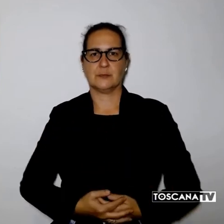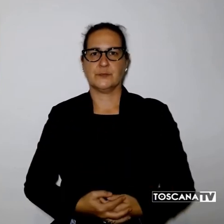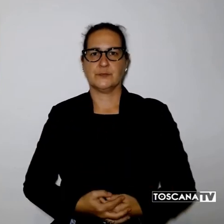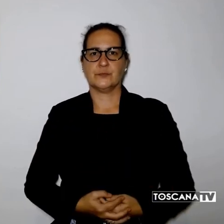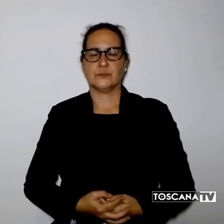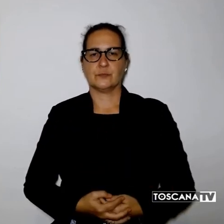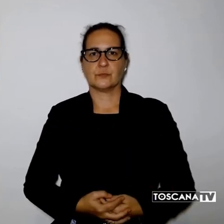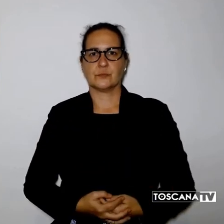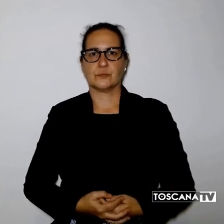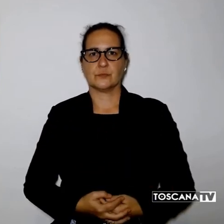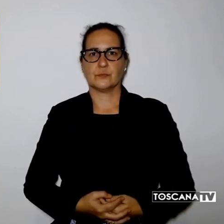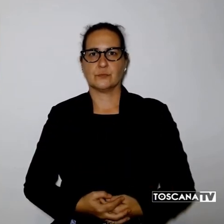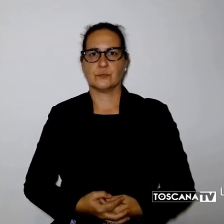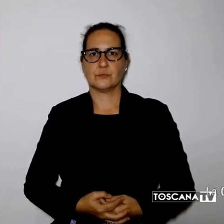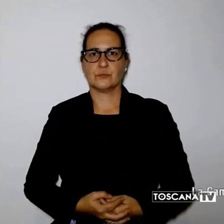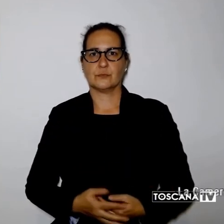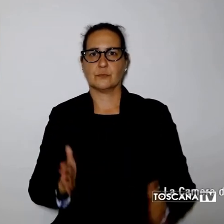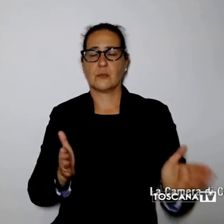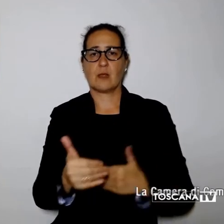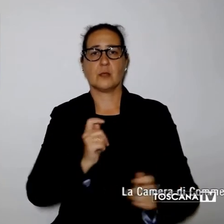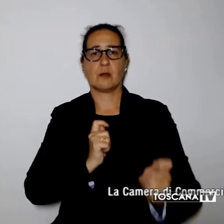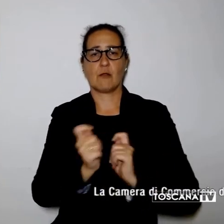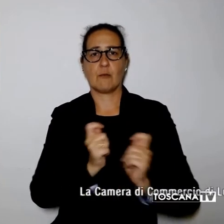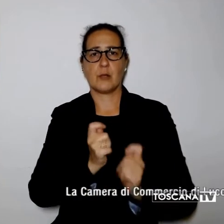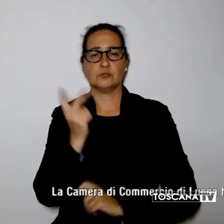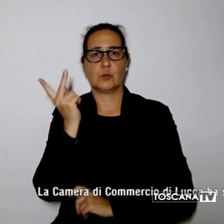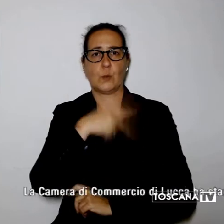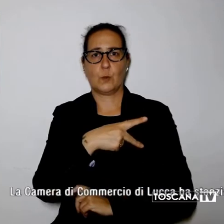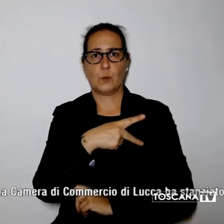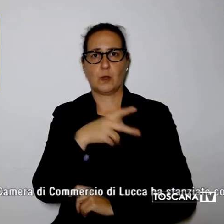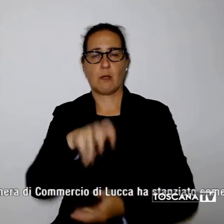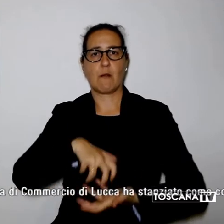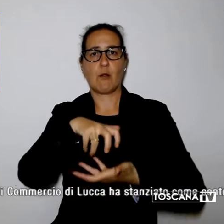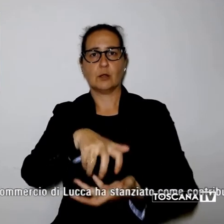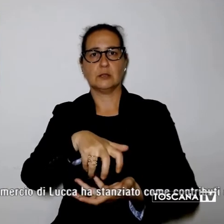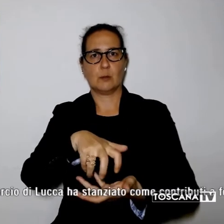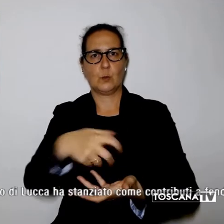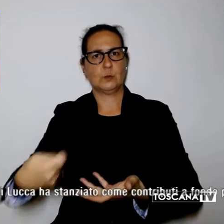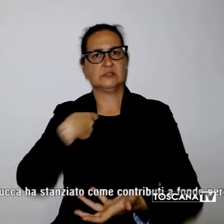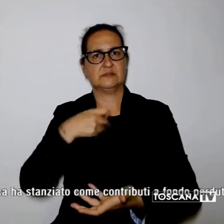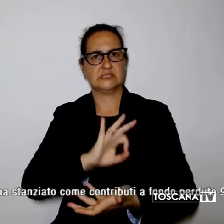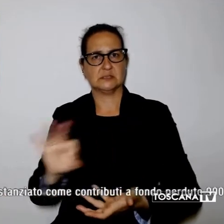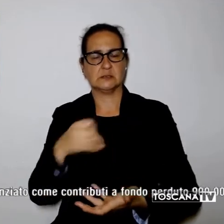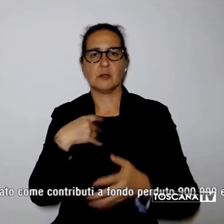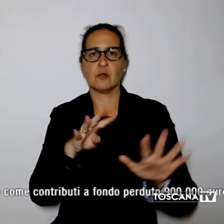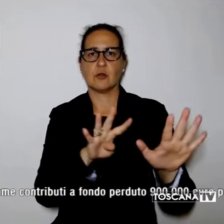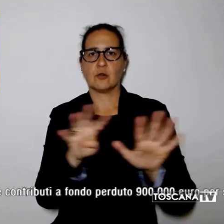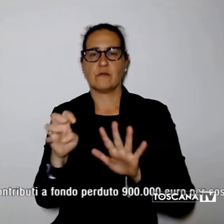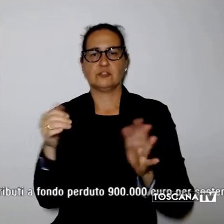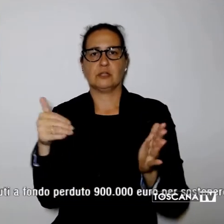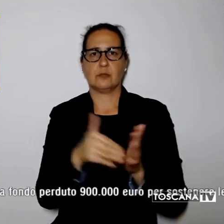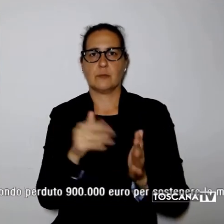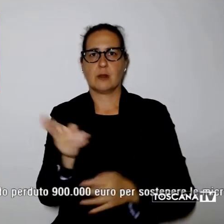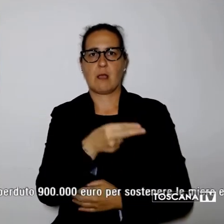La Camera di Commercio di Lucca ha stanziato come contributi a fondo perduto 900 mila euro